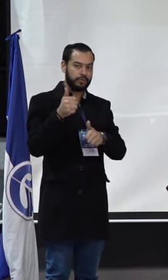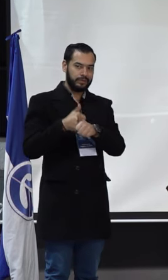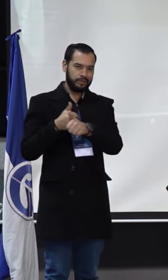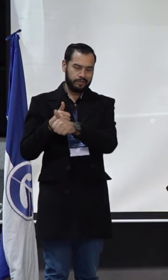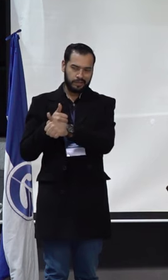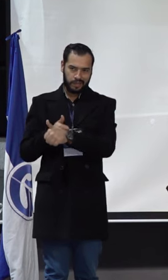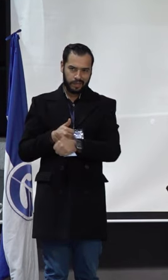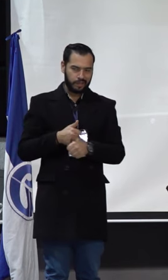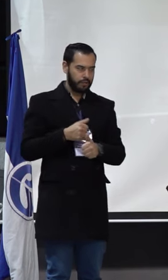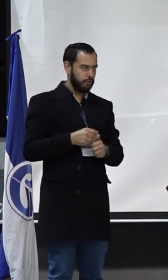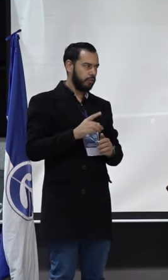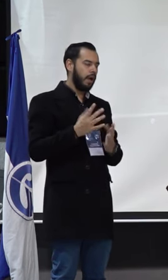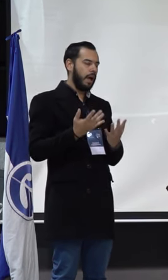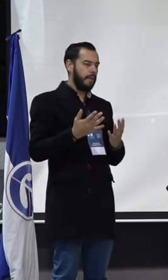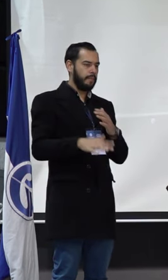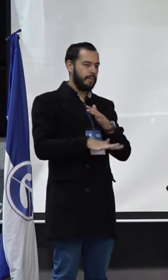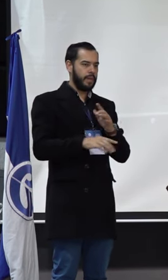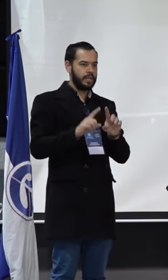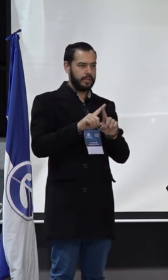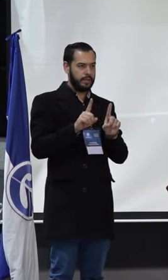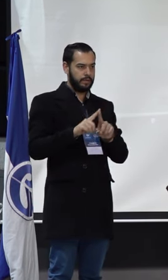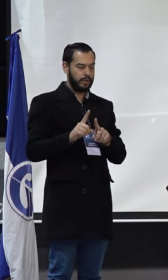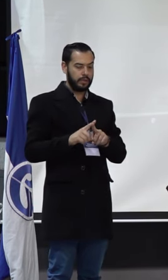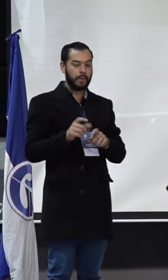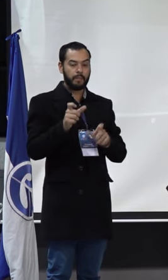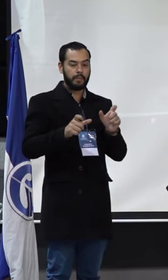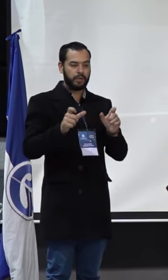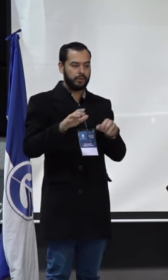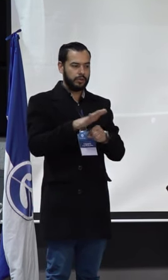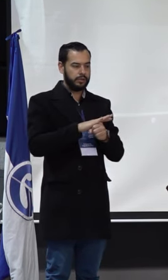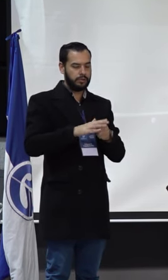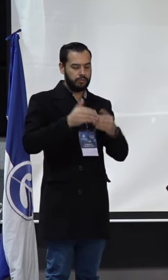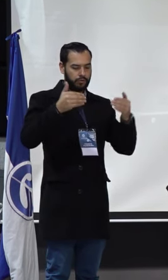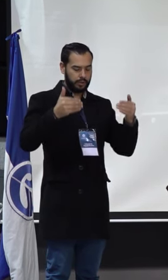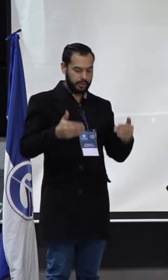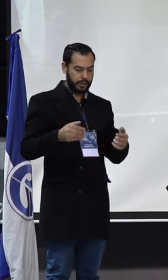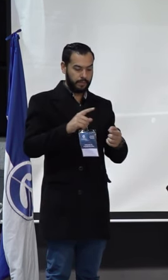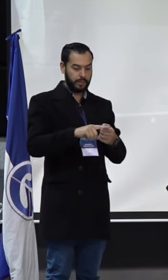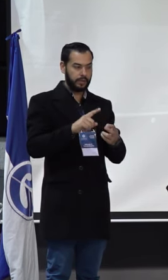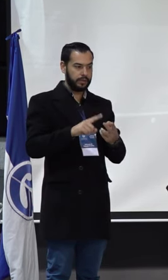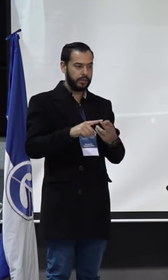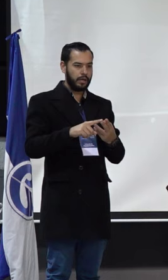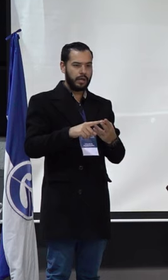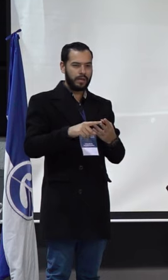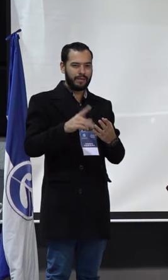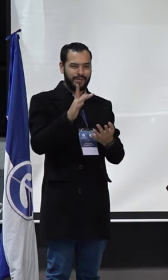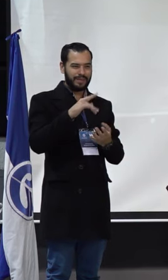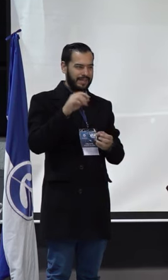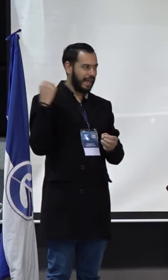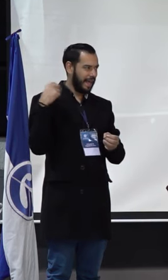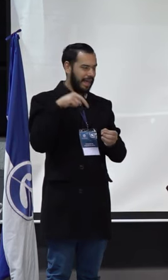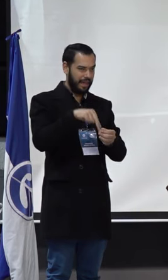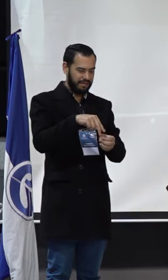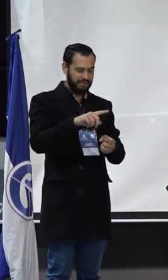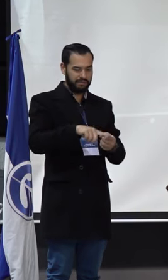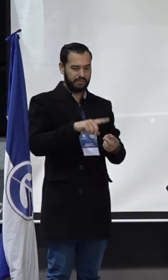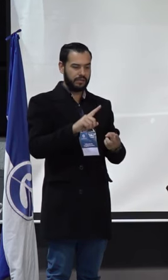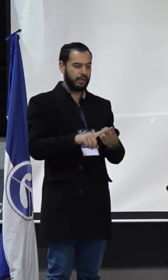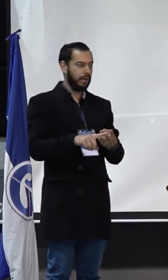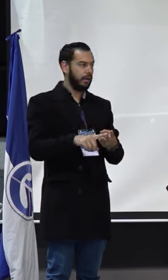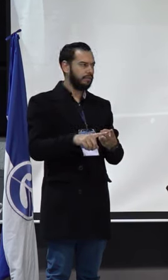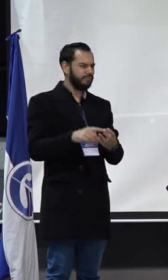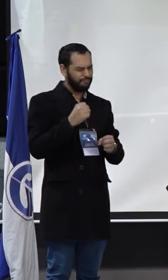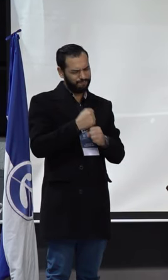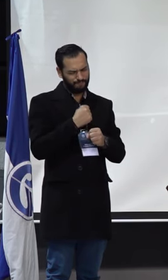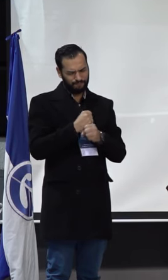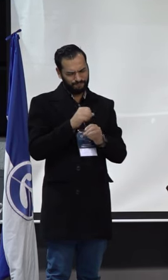diferencia, personas en condición de discapacidad, población étnica, trabajar y fortalecer mucho